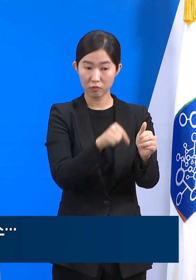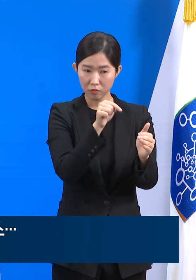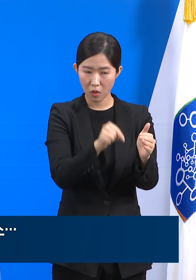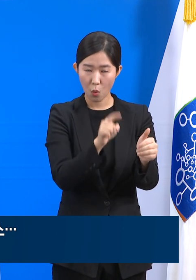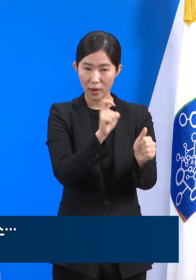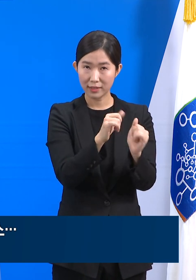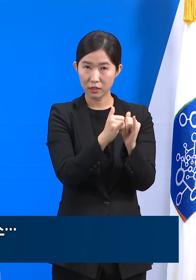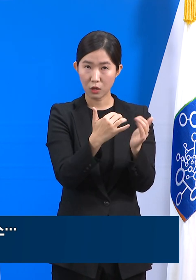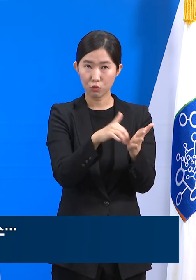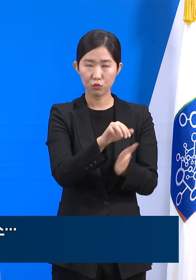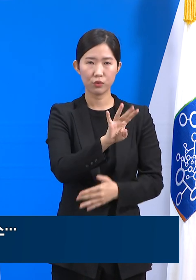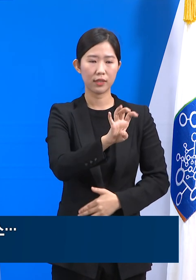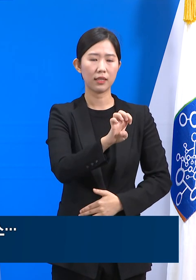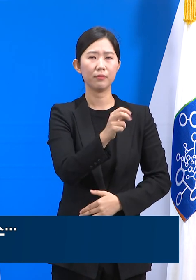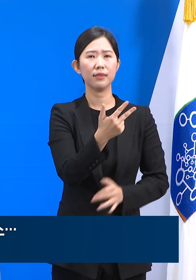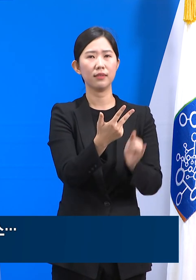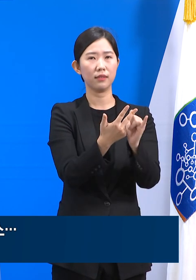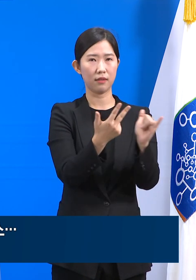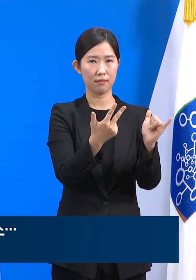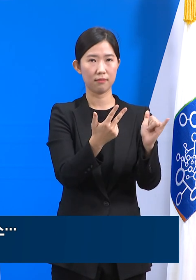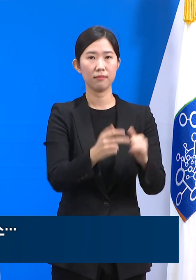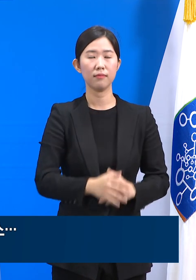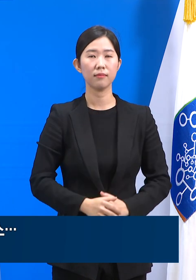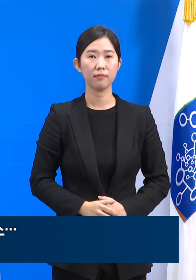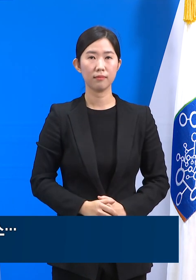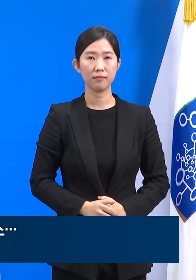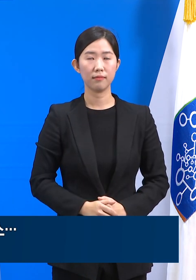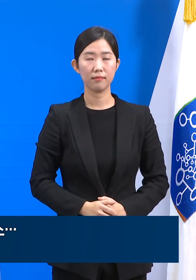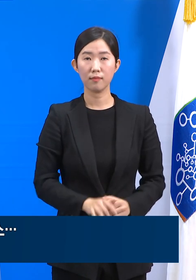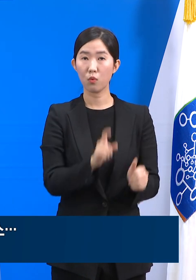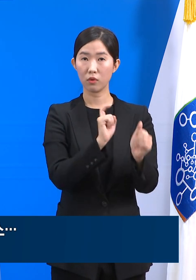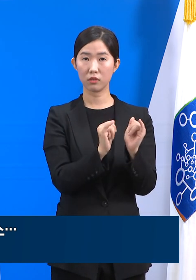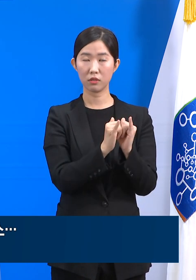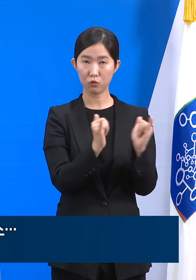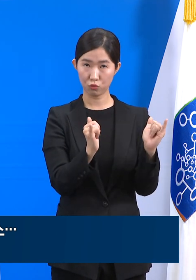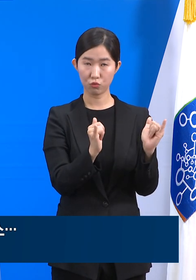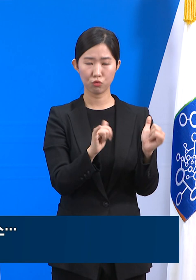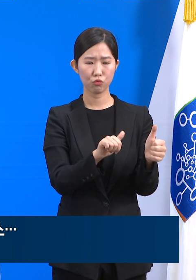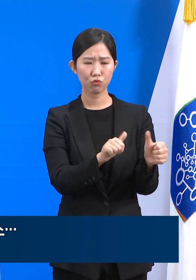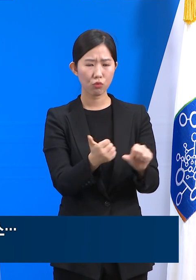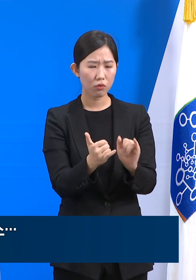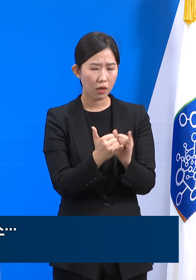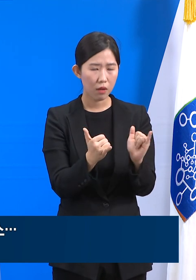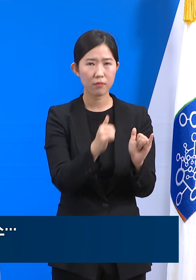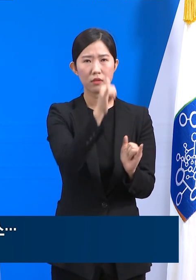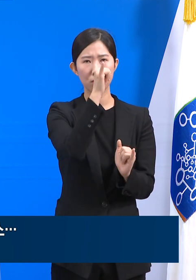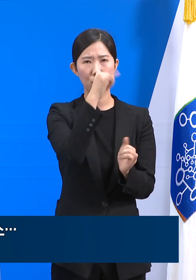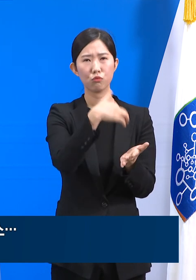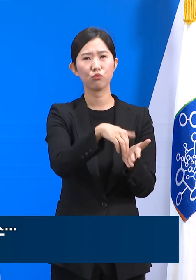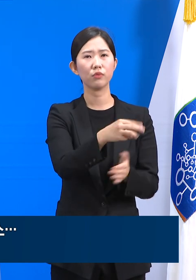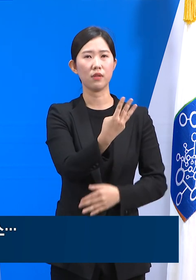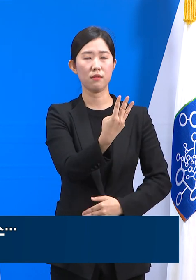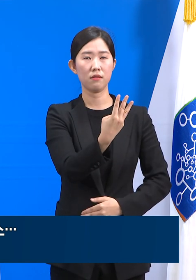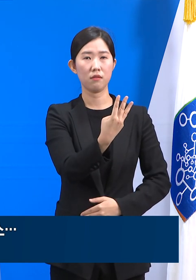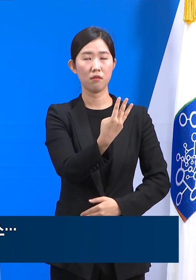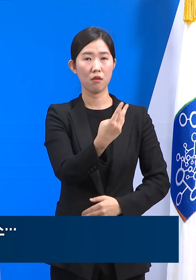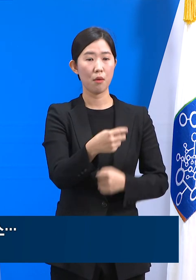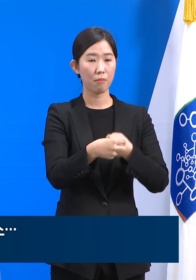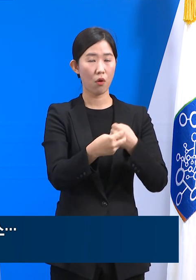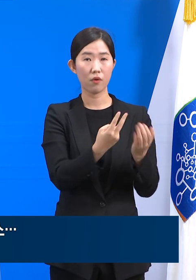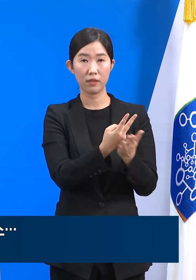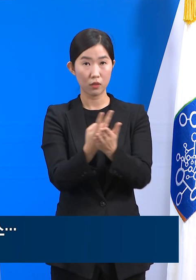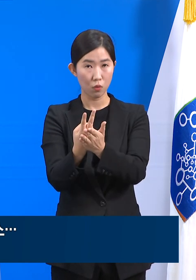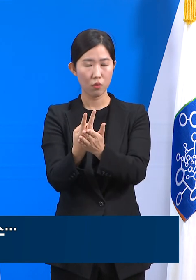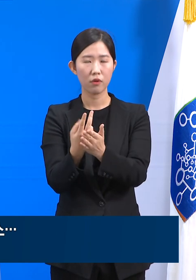확진자는 47명입니다. 확진자들 중 사망자가 안타깝게 3명 있었고 병원 이송 진료 중인 분이